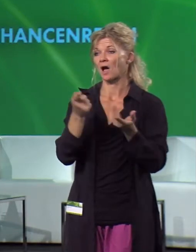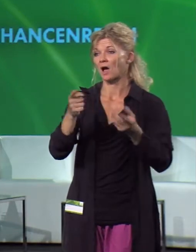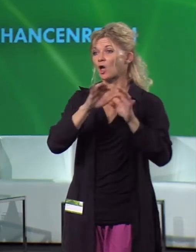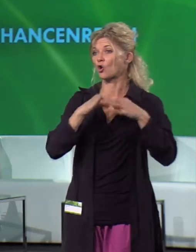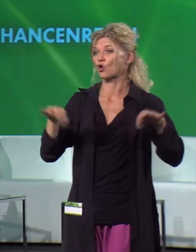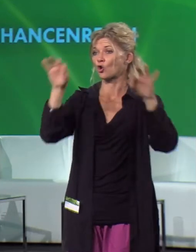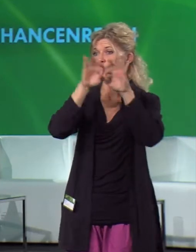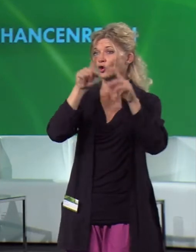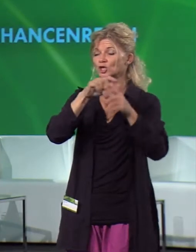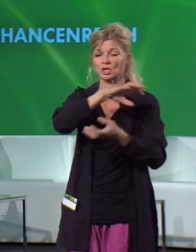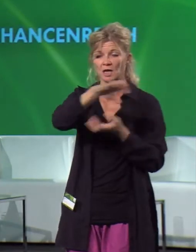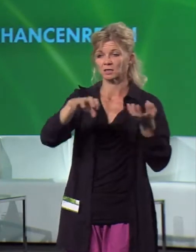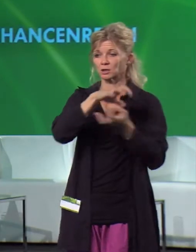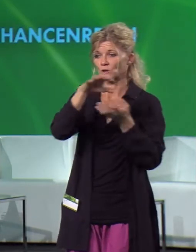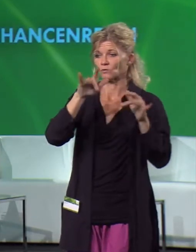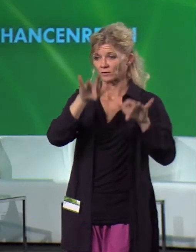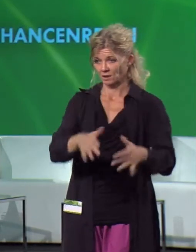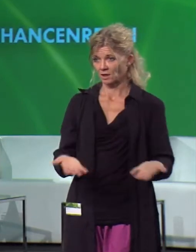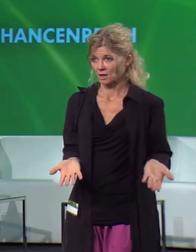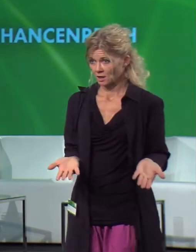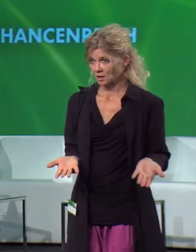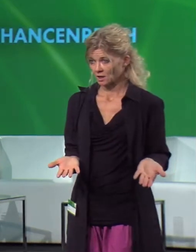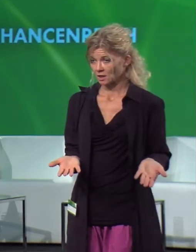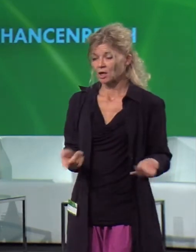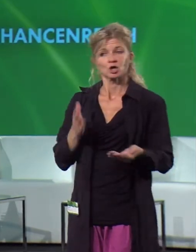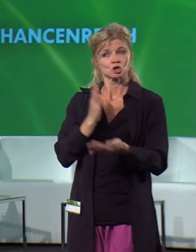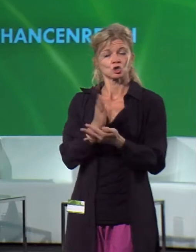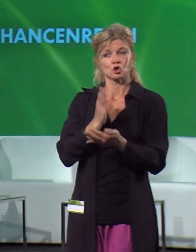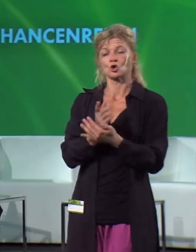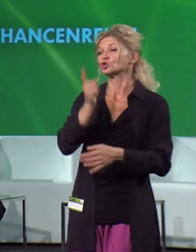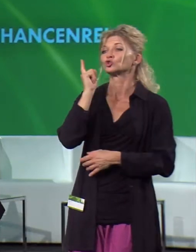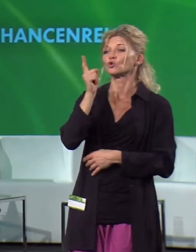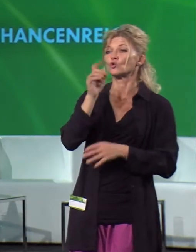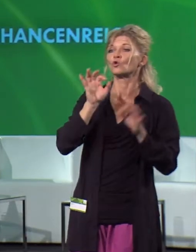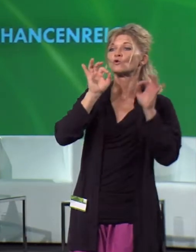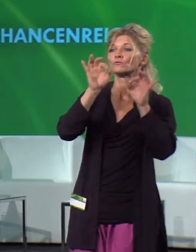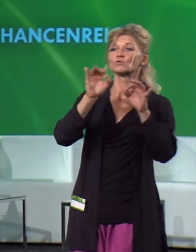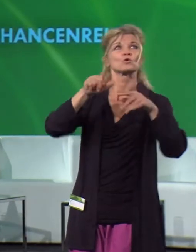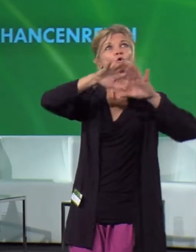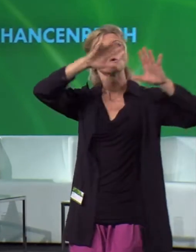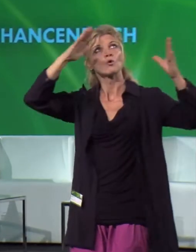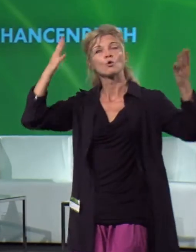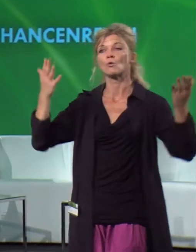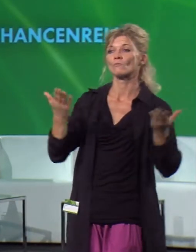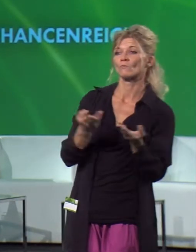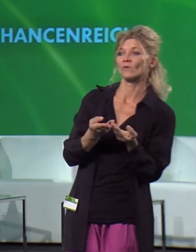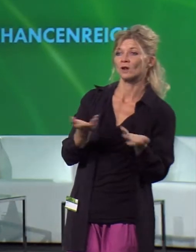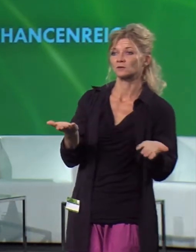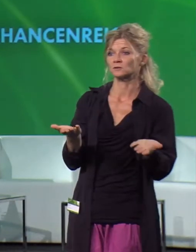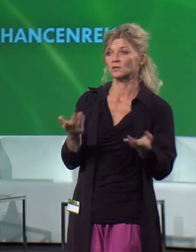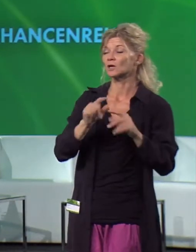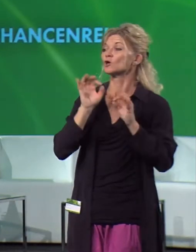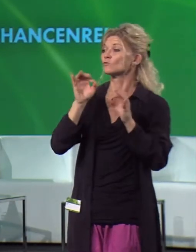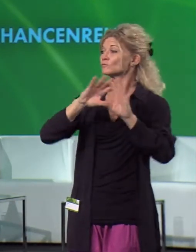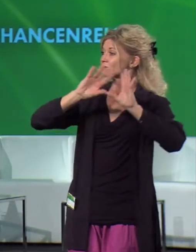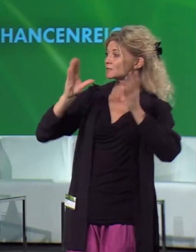Bedrohung der Funktionsfähigkeit der Ökosphäre geführt haben und damit allen Lebens, wie wir es